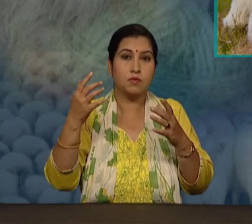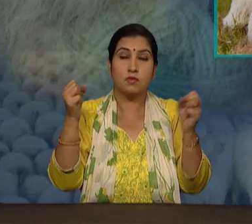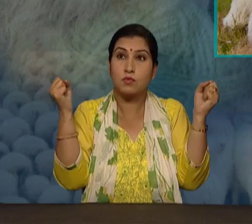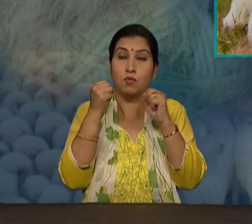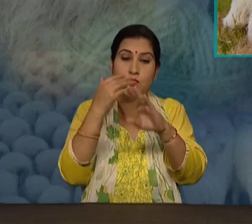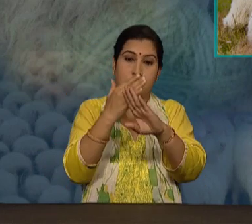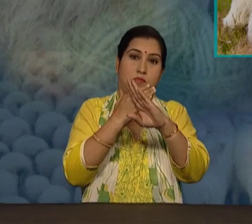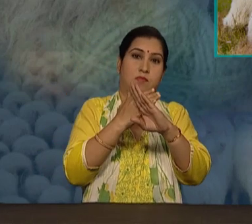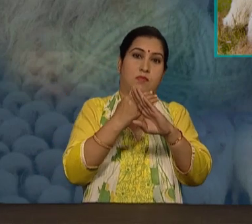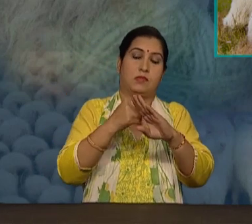से बचाते हैं